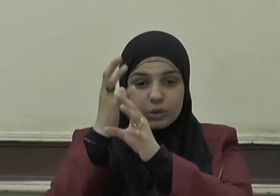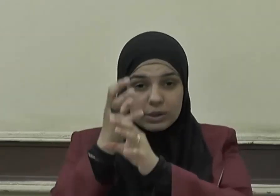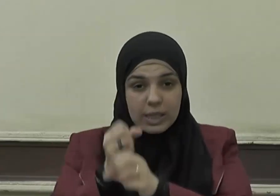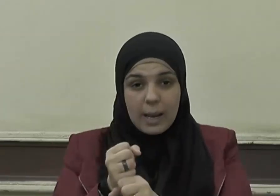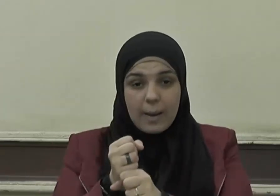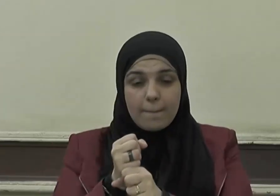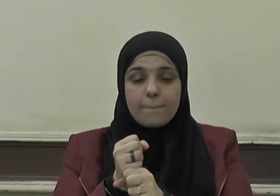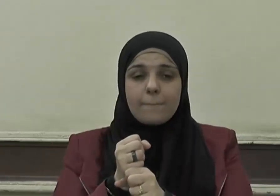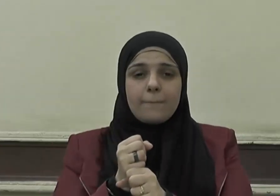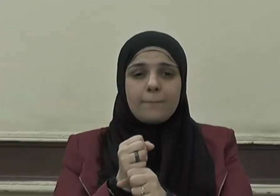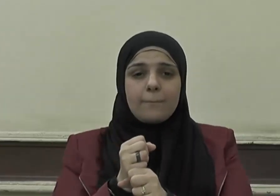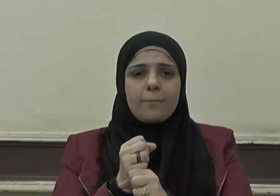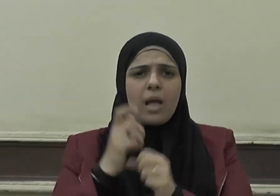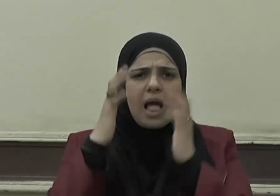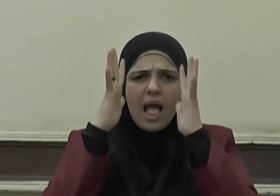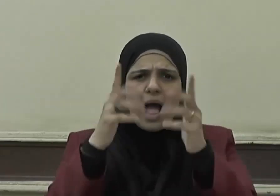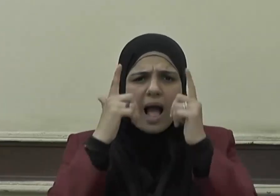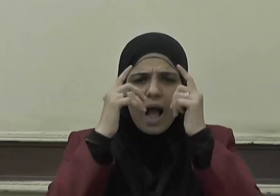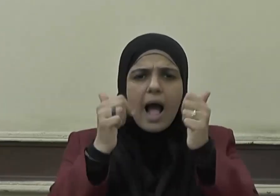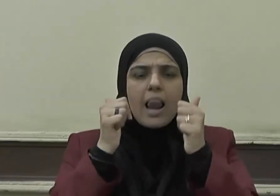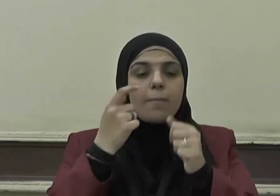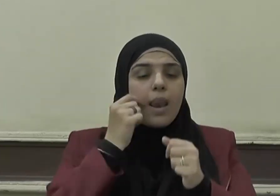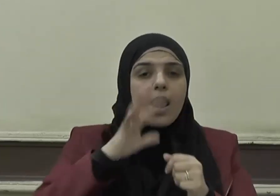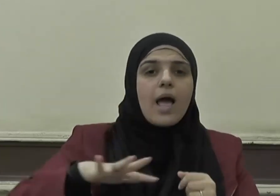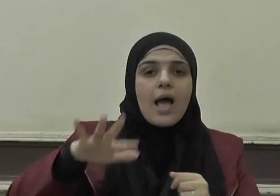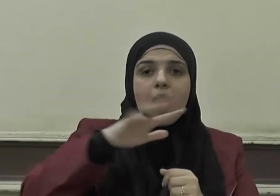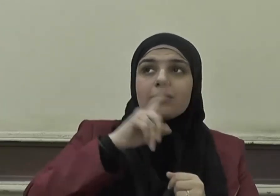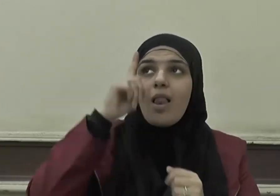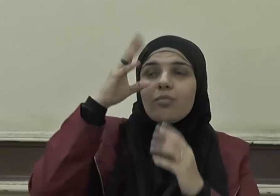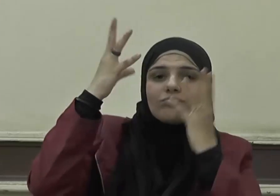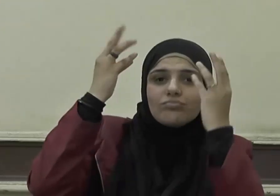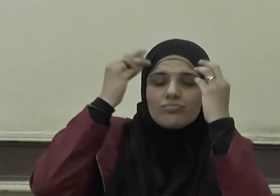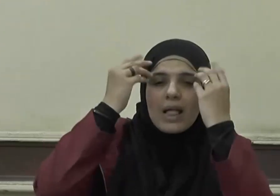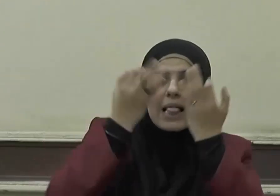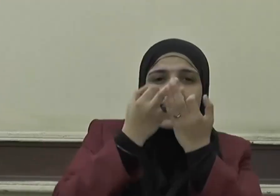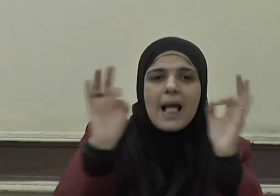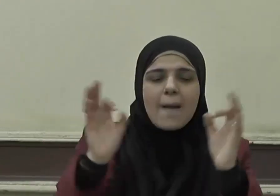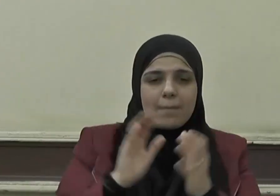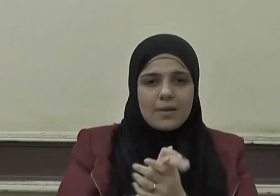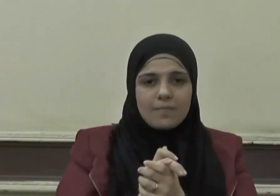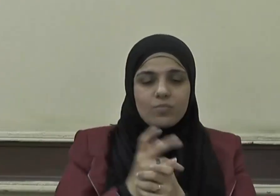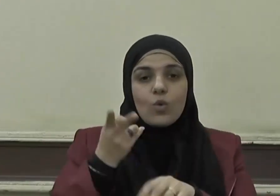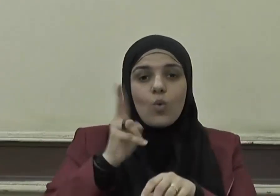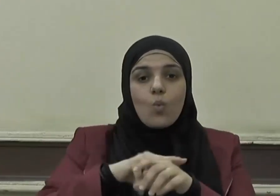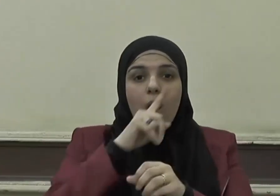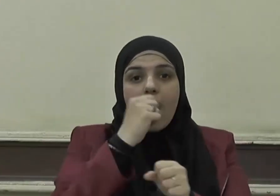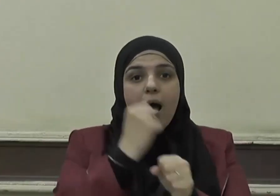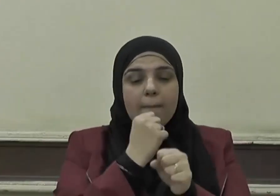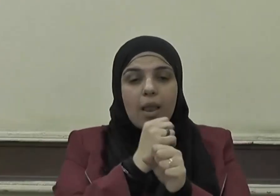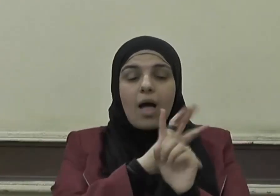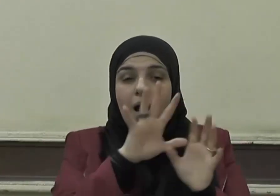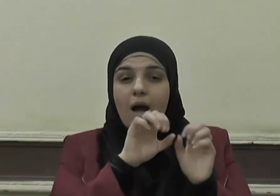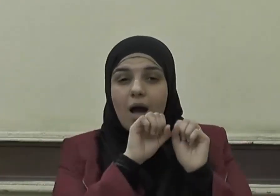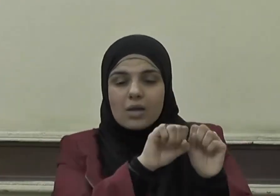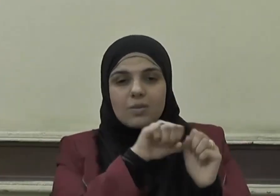وسلم أعلم الناس بمراد الله سبحانه وقضاؤه صلى الله عليه